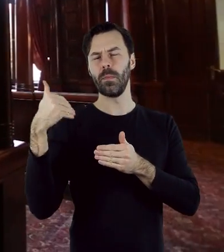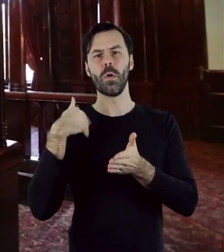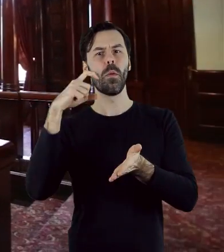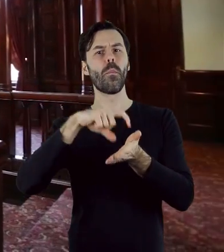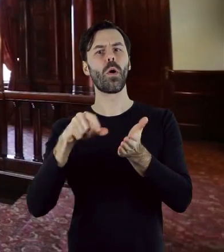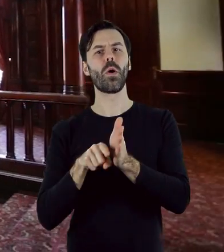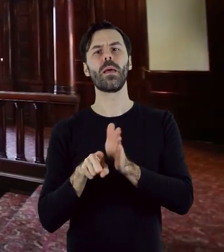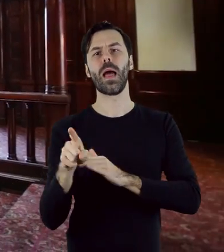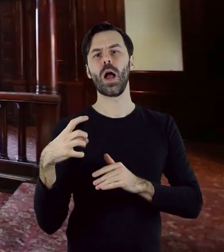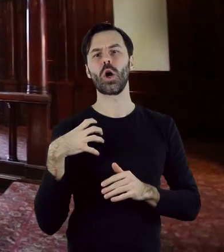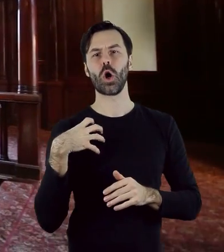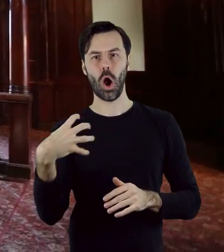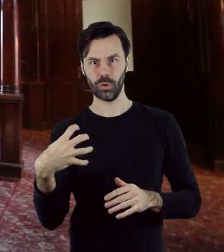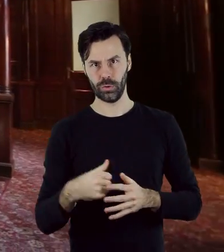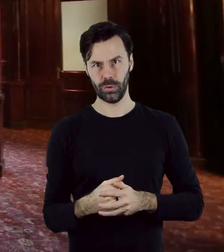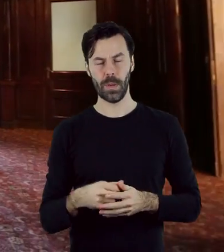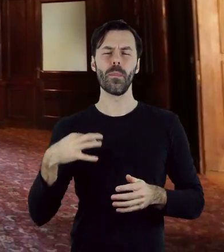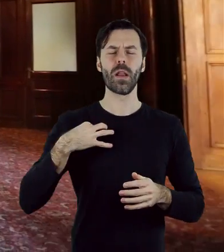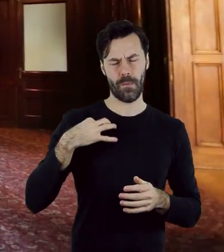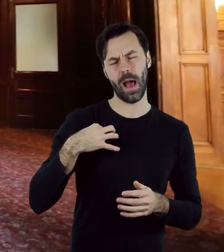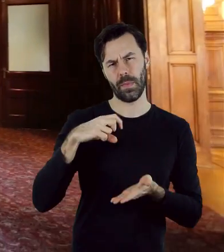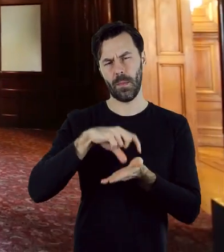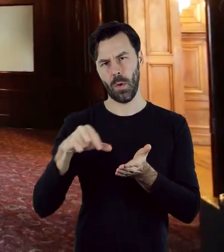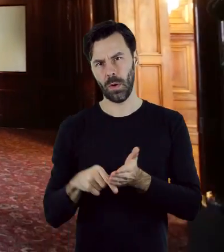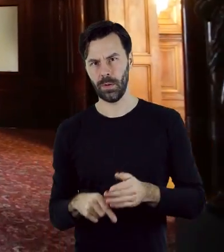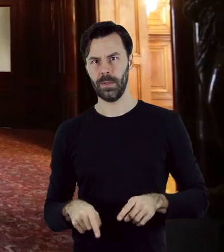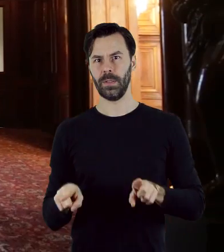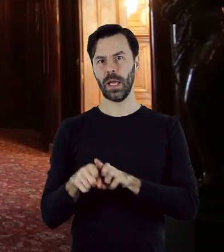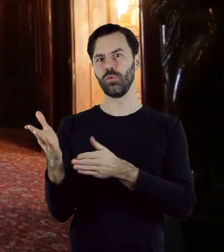dla gości, pomieszczenia prywatne oraz część gospodarcza.